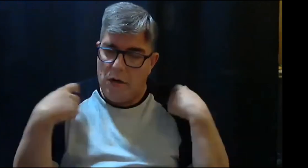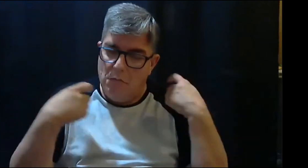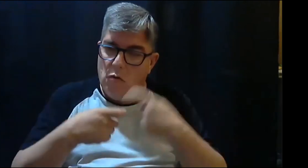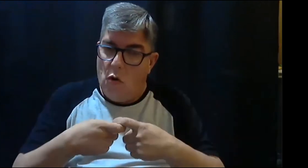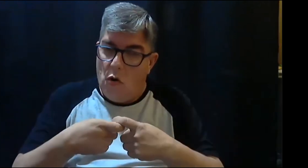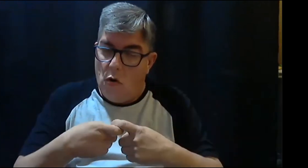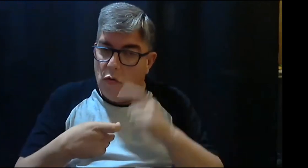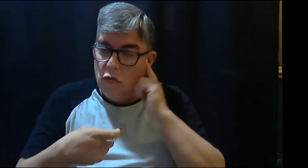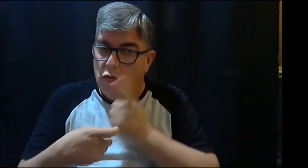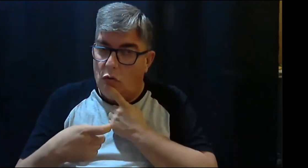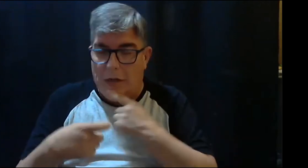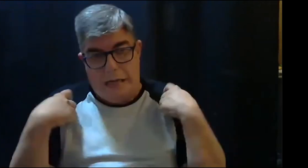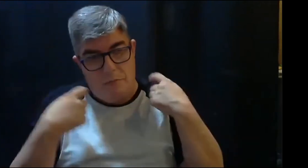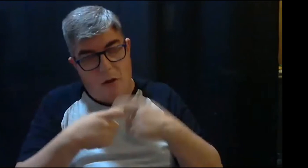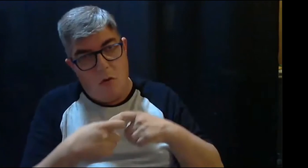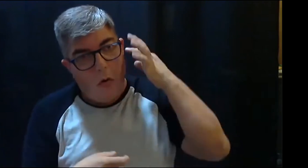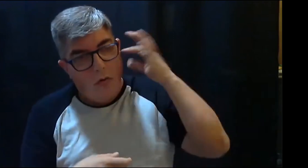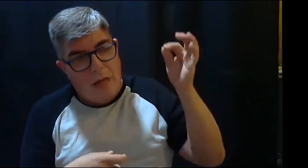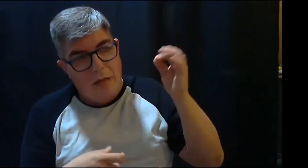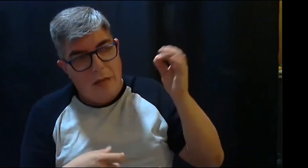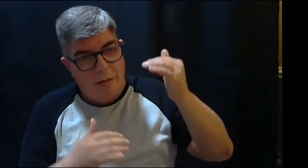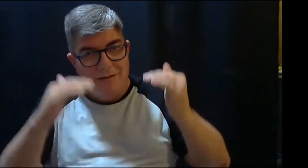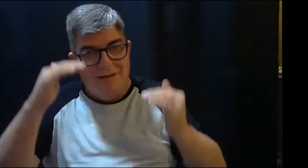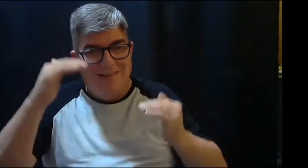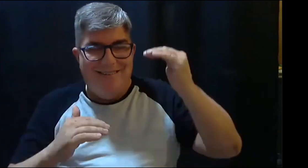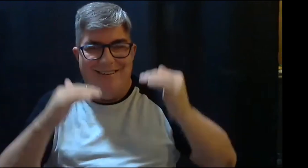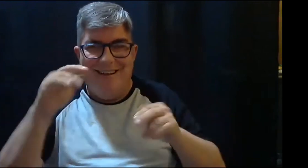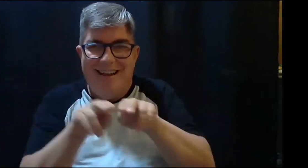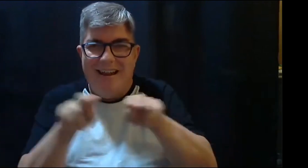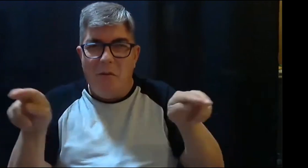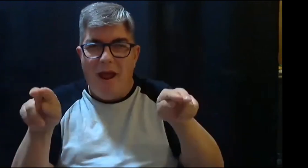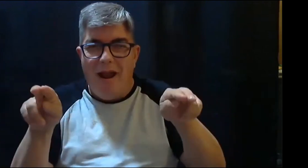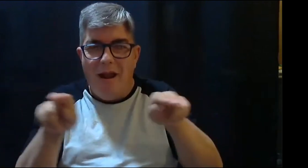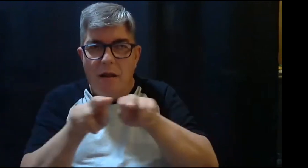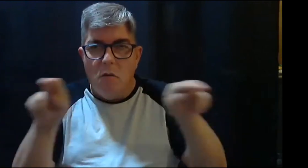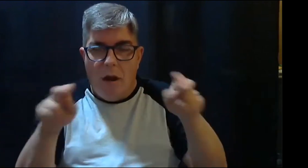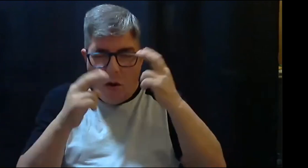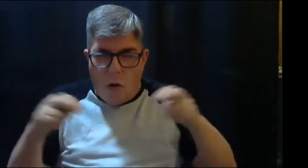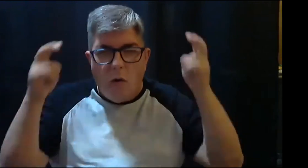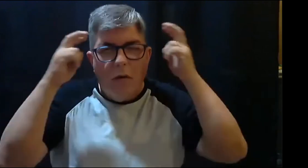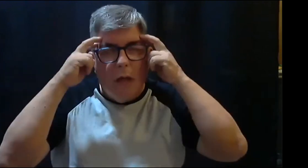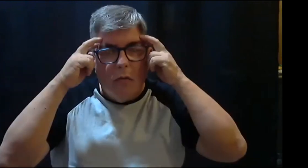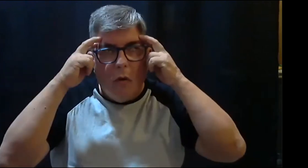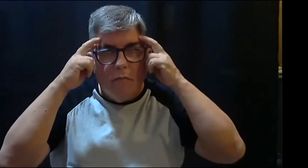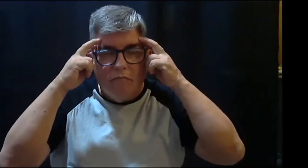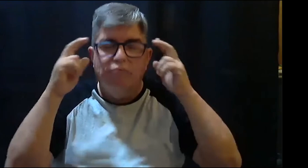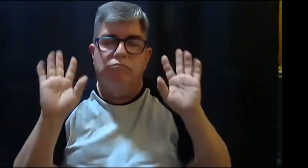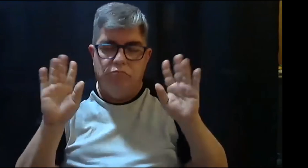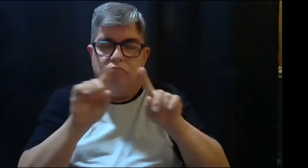Mario hablaba de español para que en cuanto a la lengua, hay una gran diferencia o un sisma